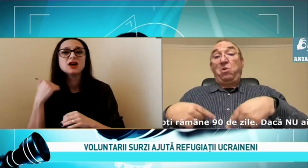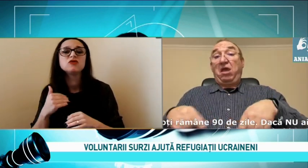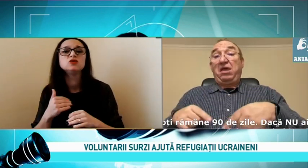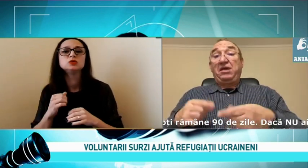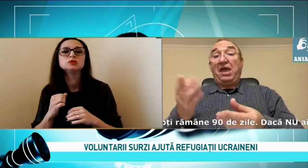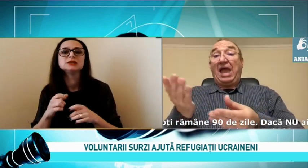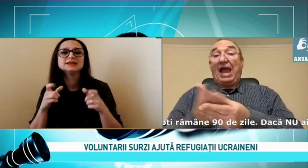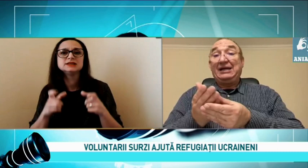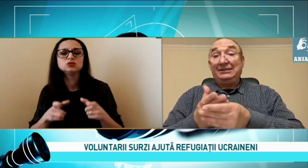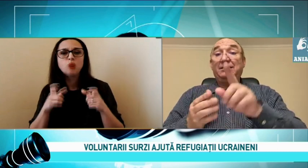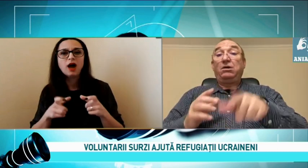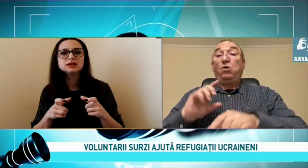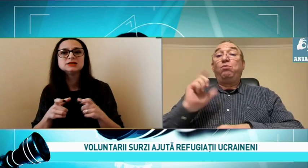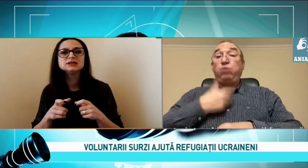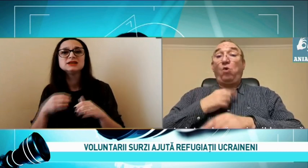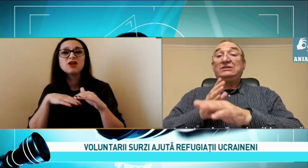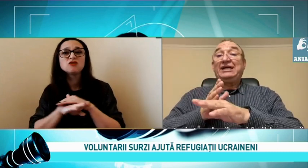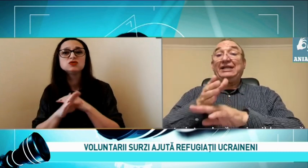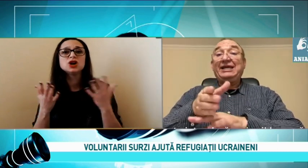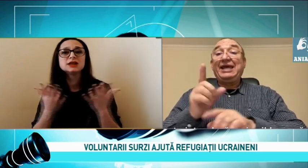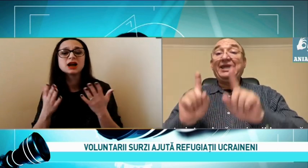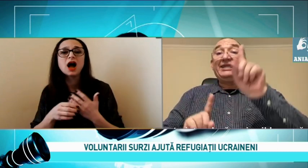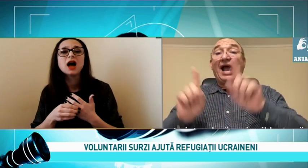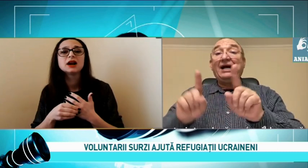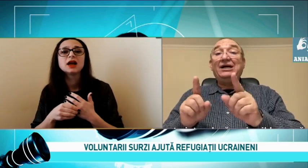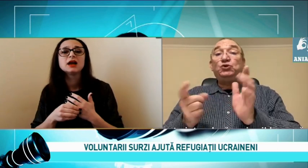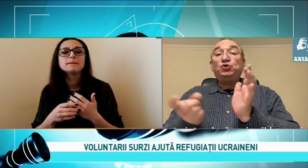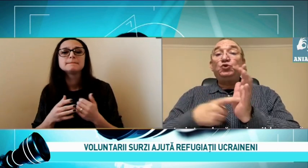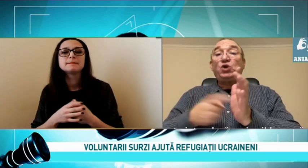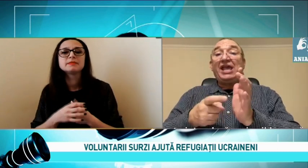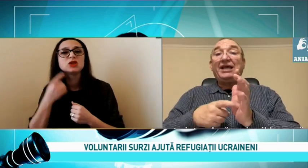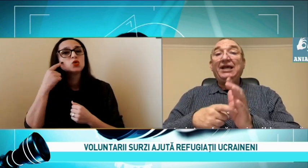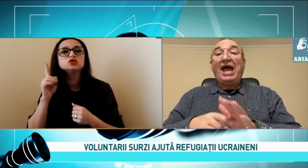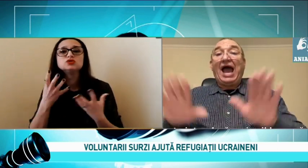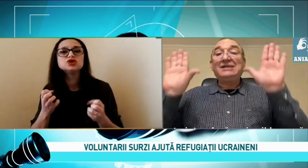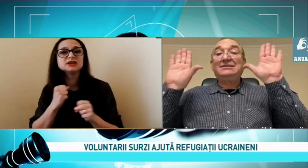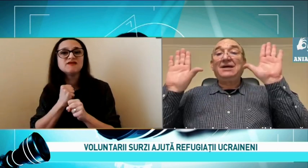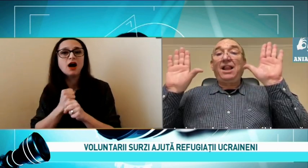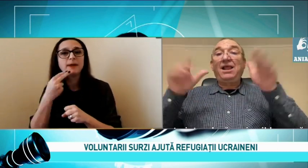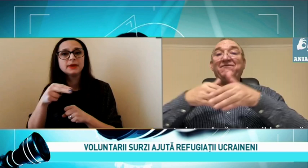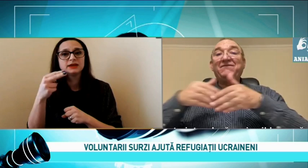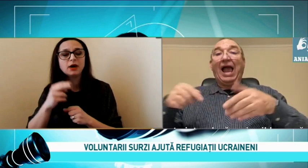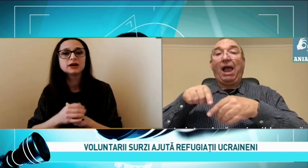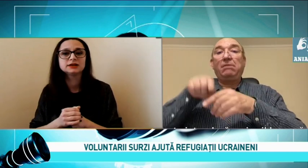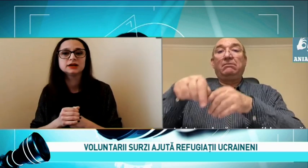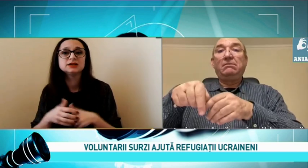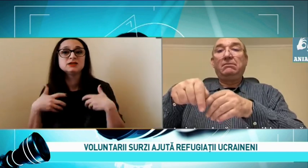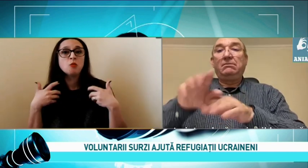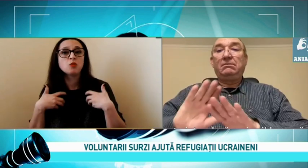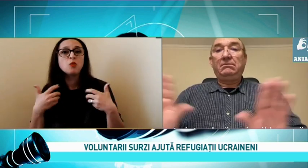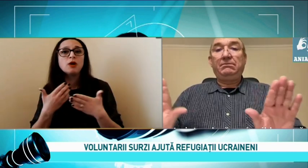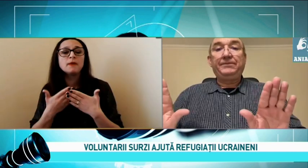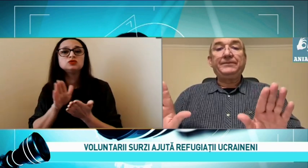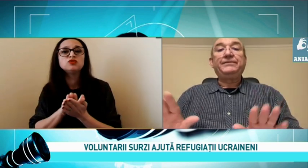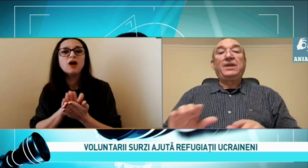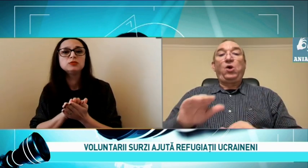parte De refugiați Care pur și simplu Nu știu ce să facă Pe mai departe Se bucură pentru simplul fapt Că